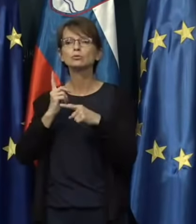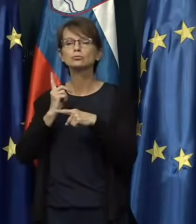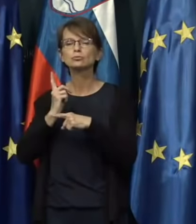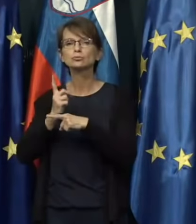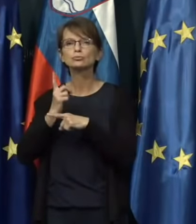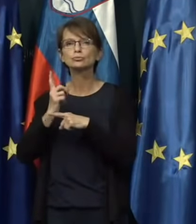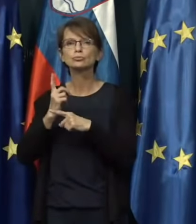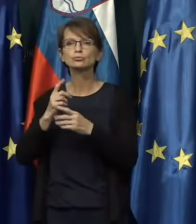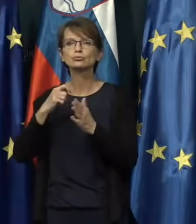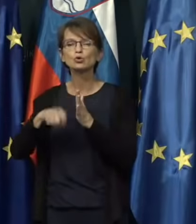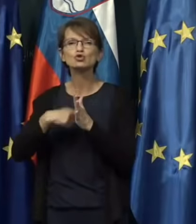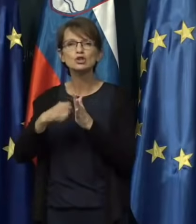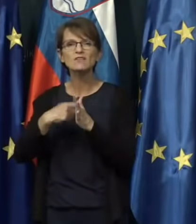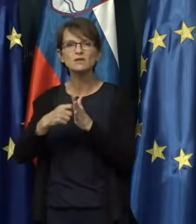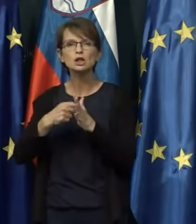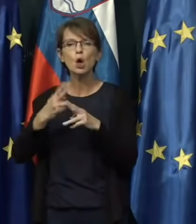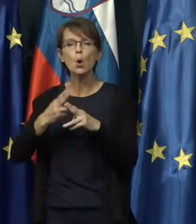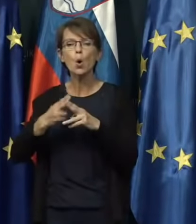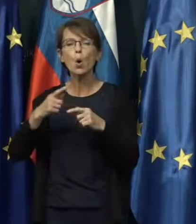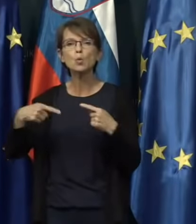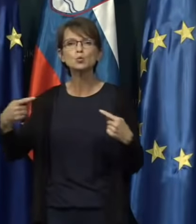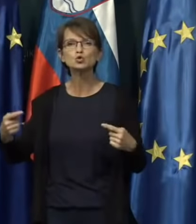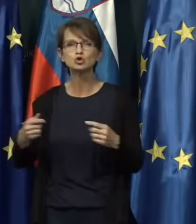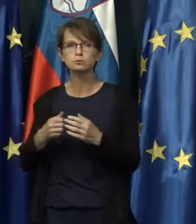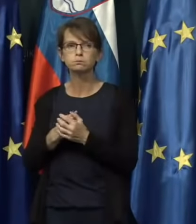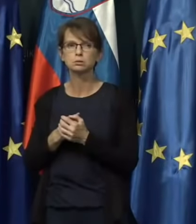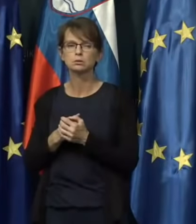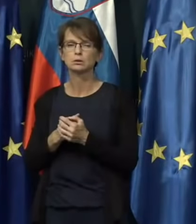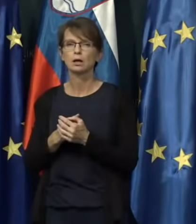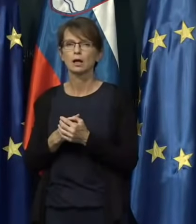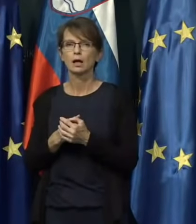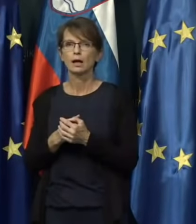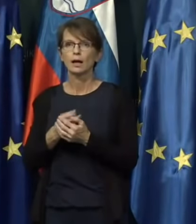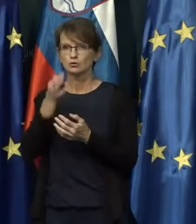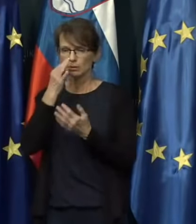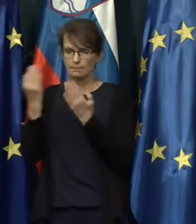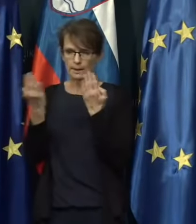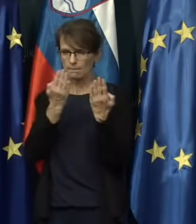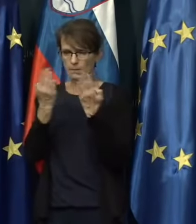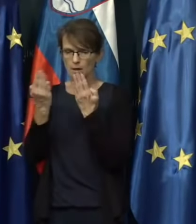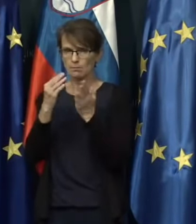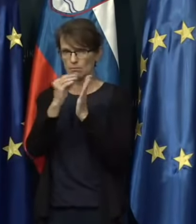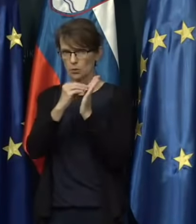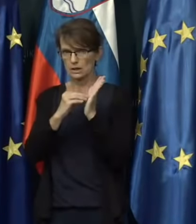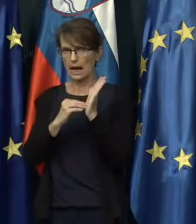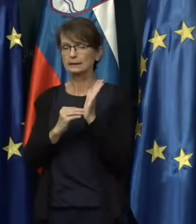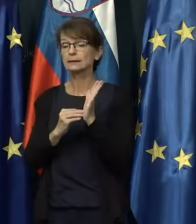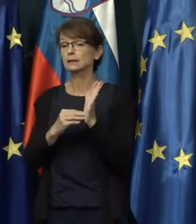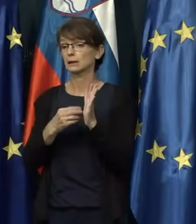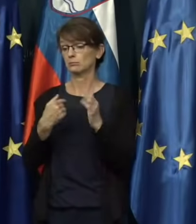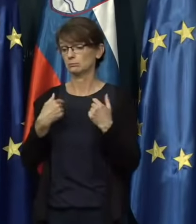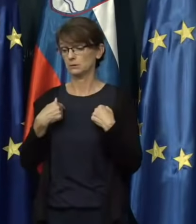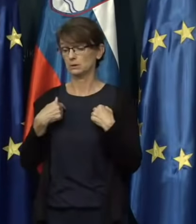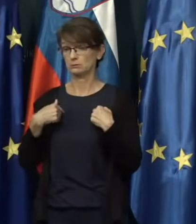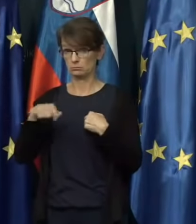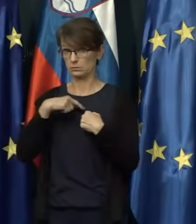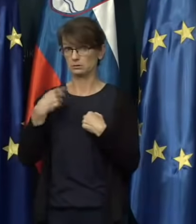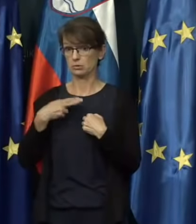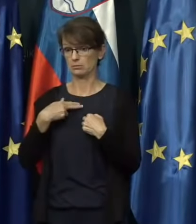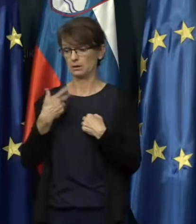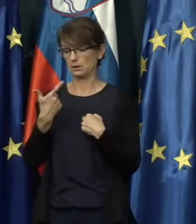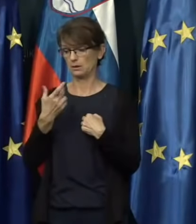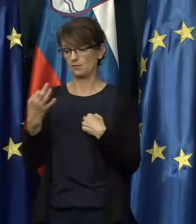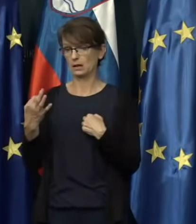nerazpoznanega števila okužb. Če primerjamo podatke, mi smo imeli zdaj v zadnjih dveh